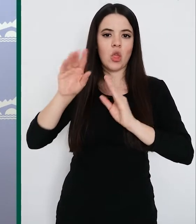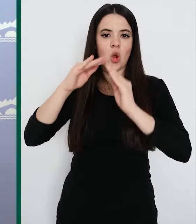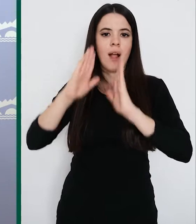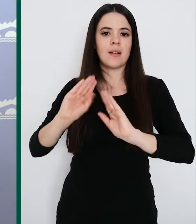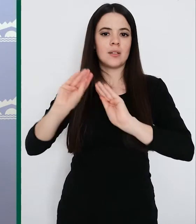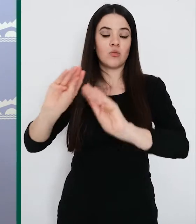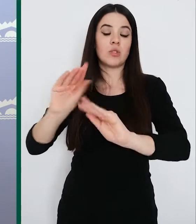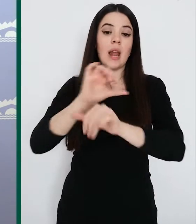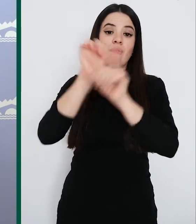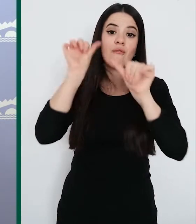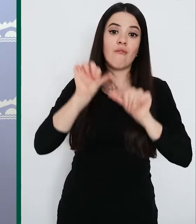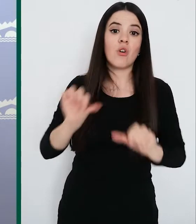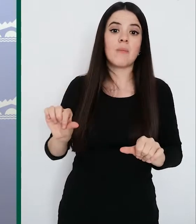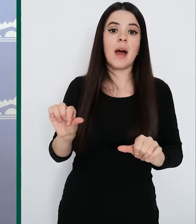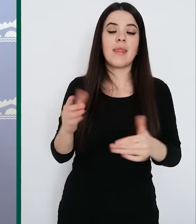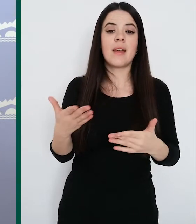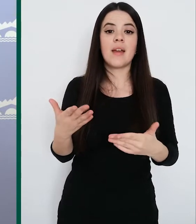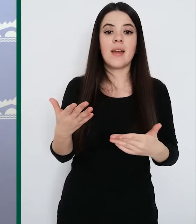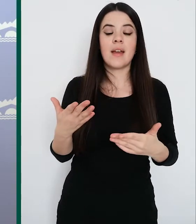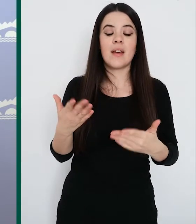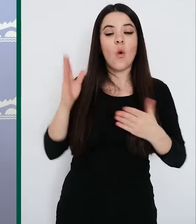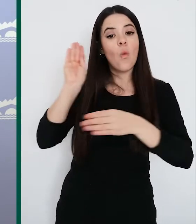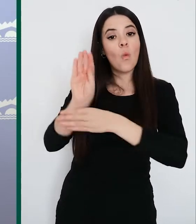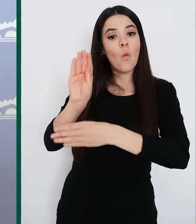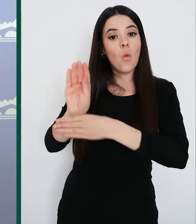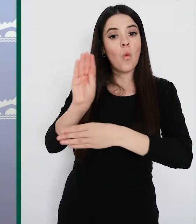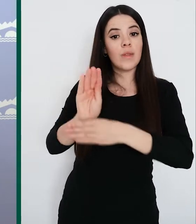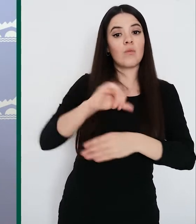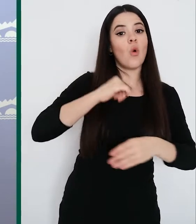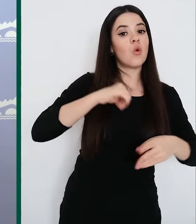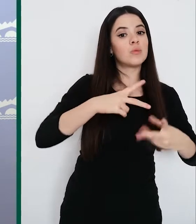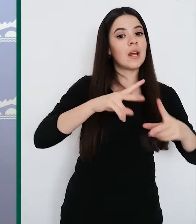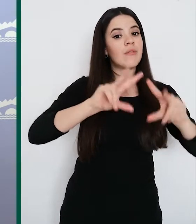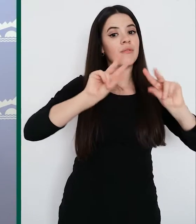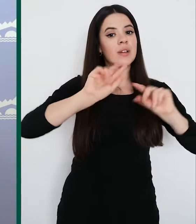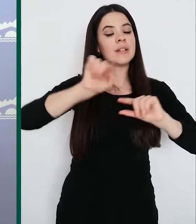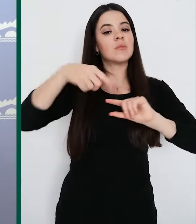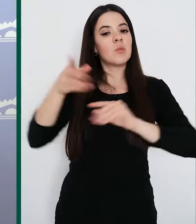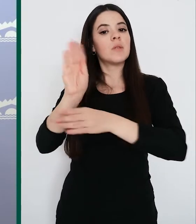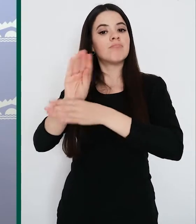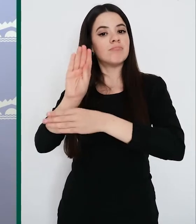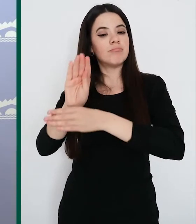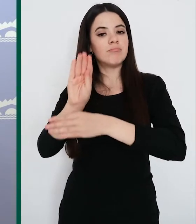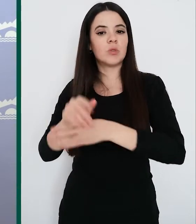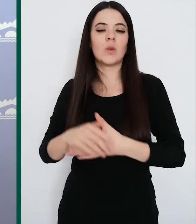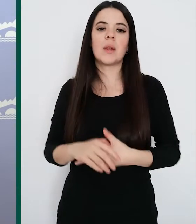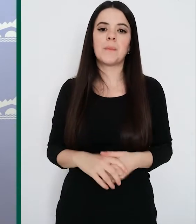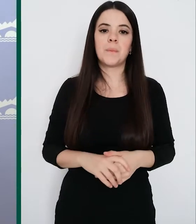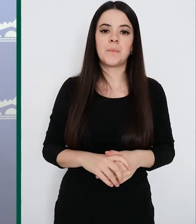de prestar un cuidado post-hospitalario al paciente, que por cierto, en el momento del